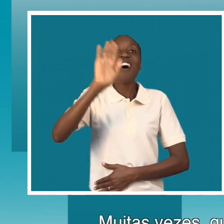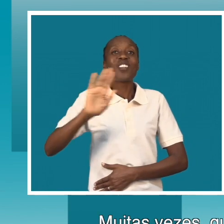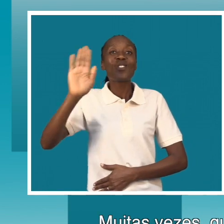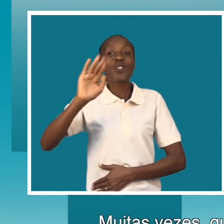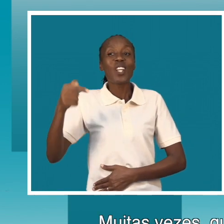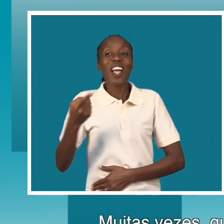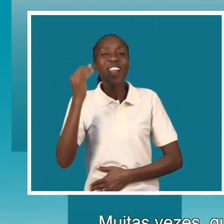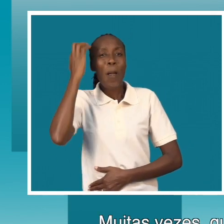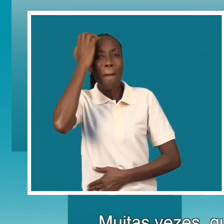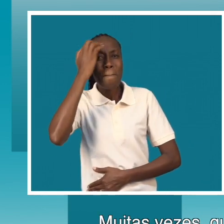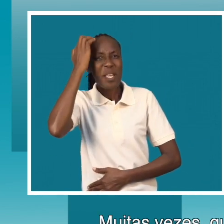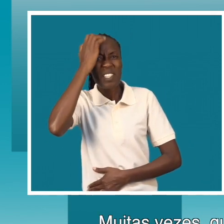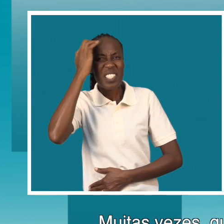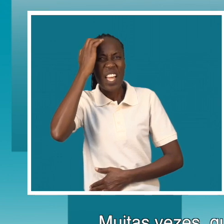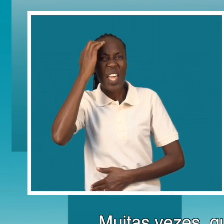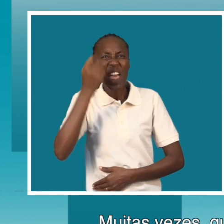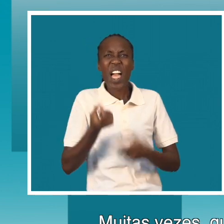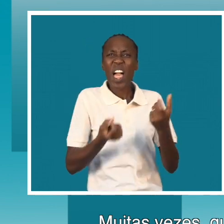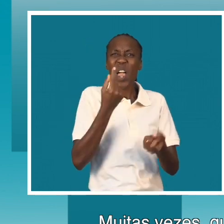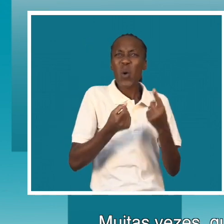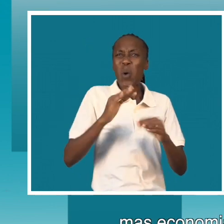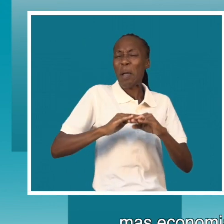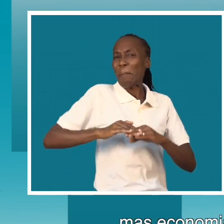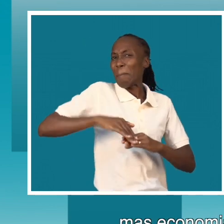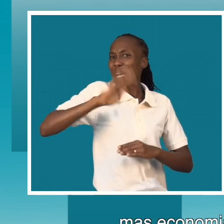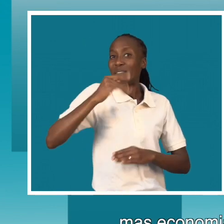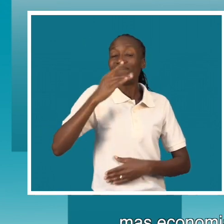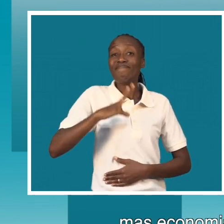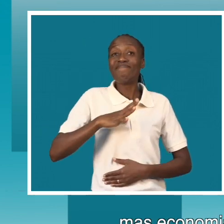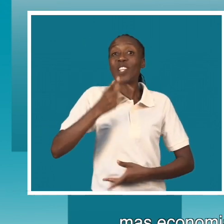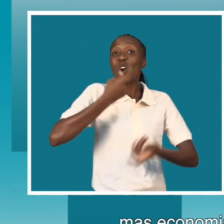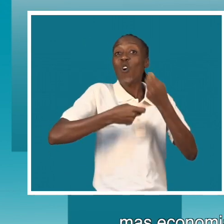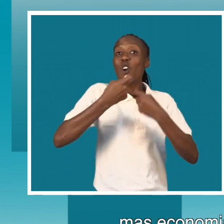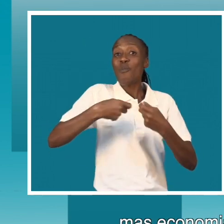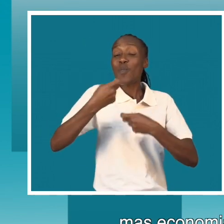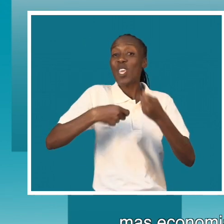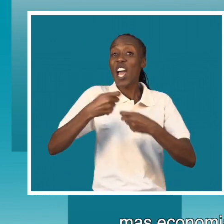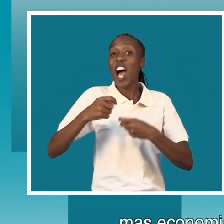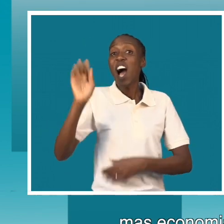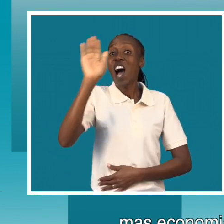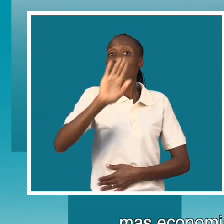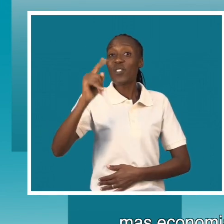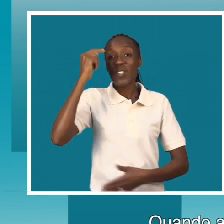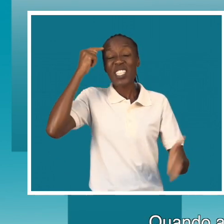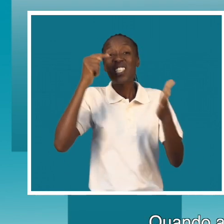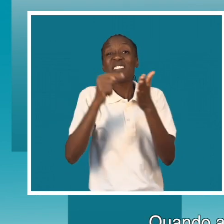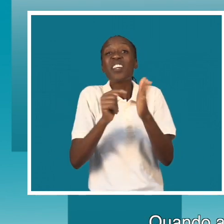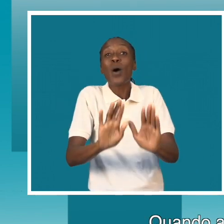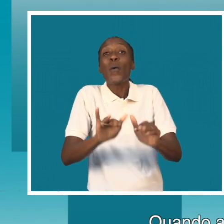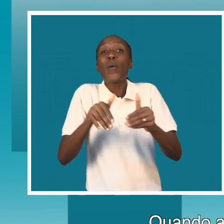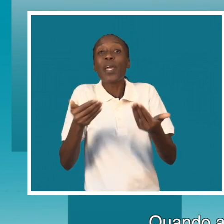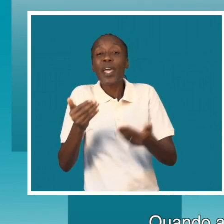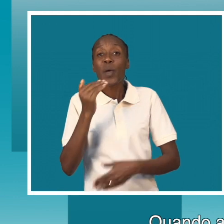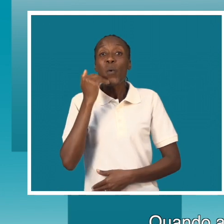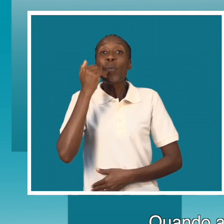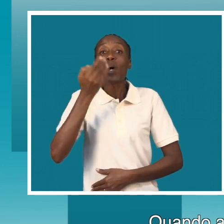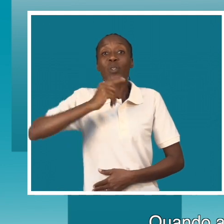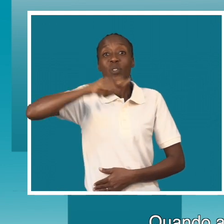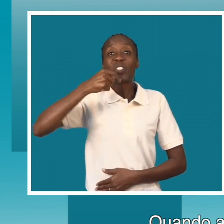coisas bem mais para o ar. Mas a economia azul é a mesma coisa, terra-terra. Quando a gente diz, quando é que nós vamos estancar